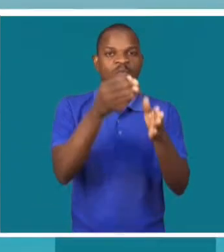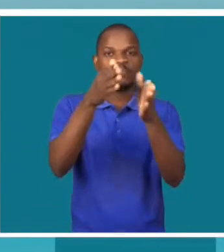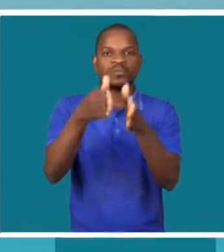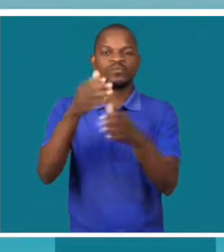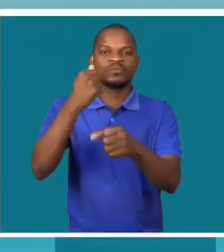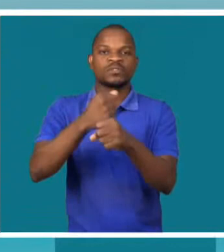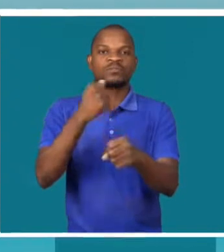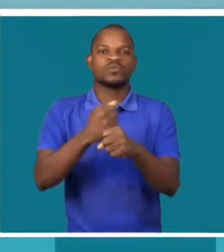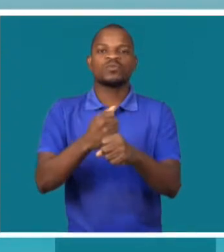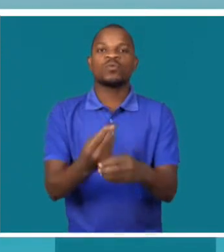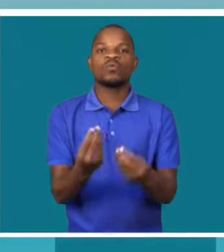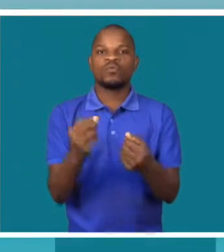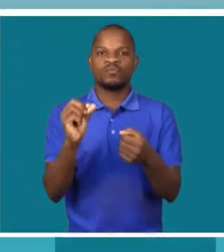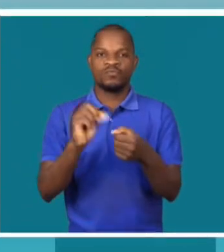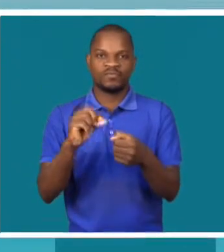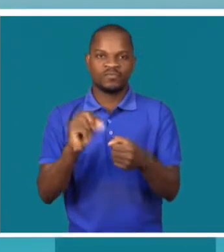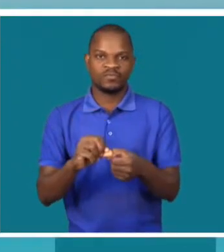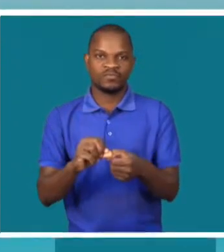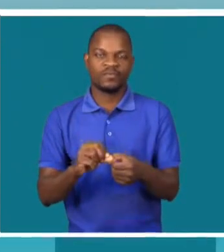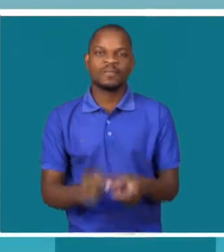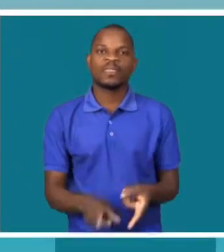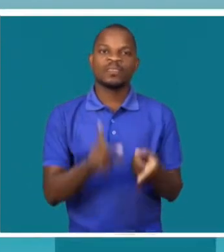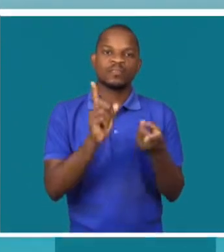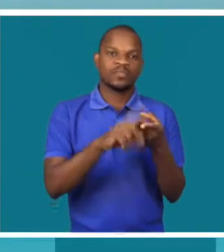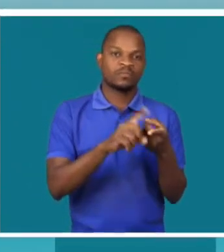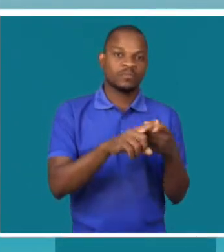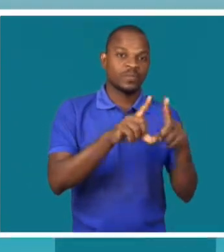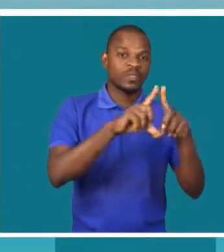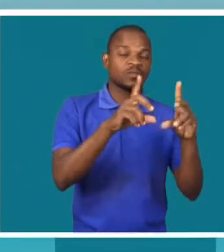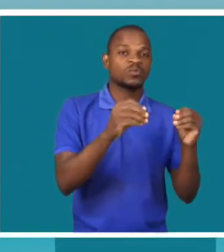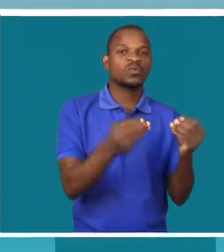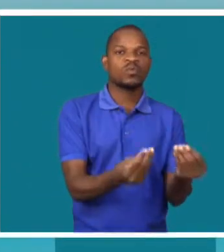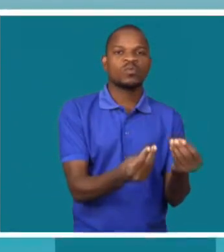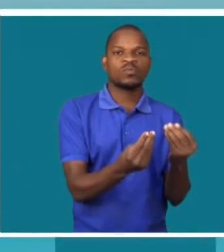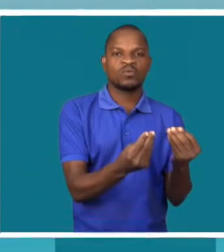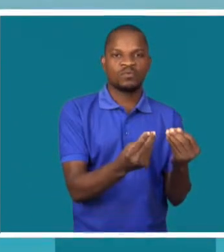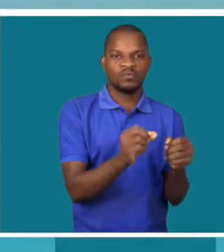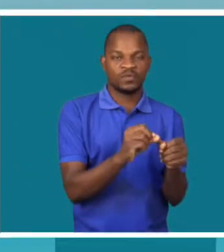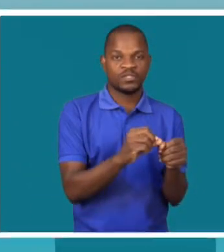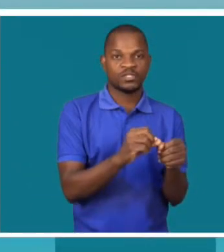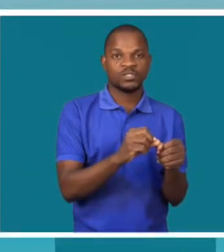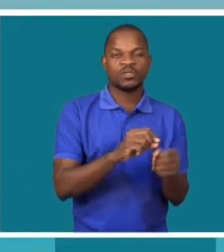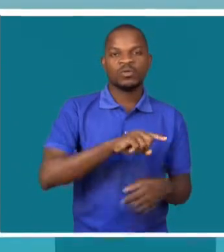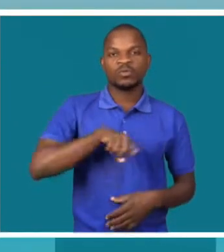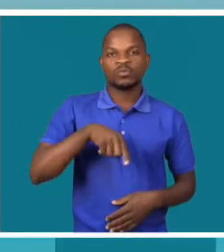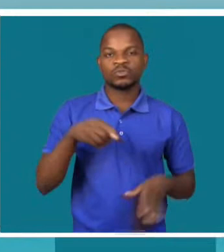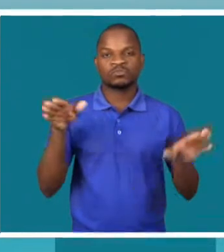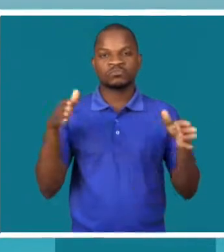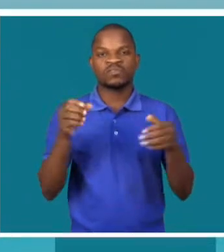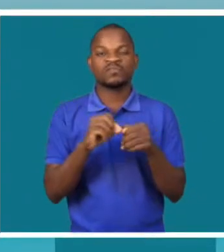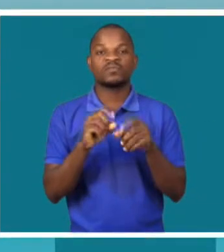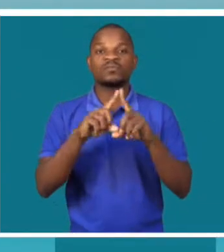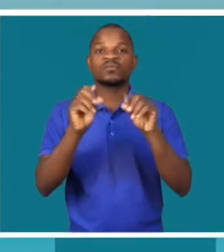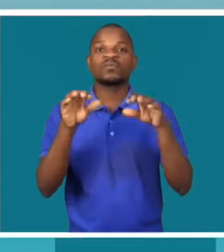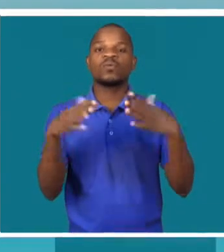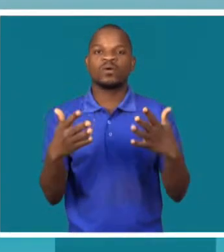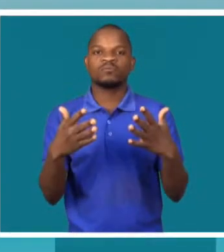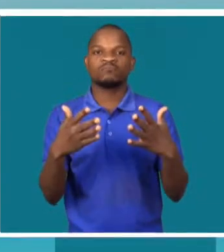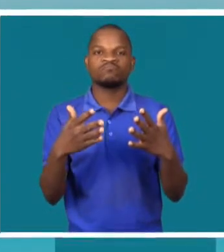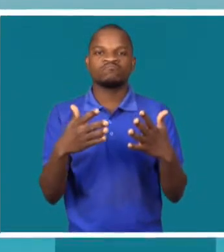tem adotado, em primeiro lugar é fazer com que os trabalhadores tenham conhecimento em termos dos riscos relacionados com seus trabalhos, em termos